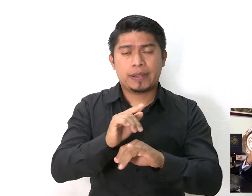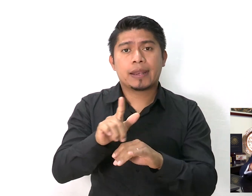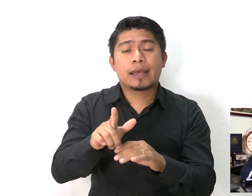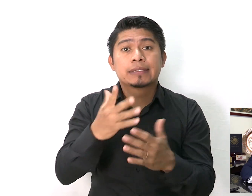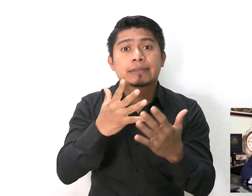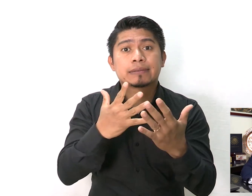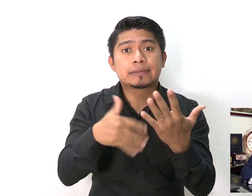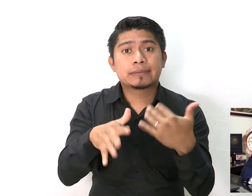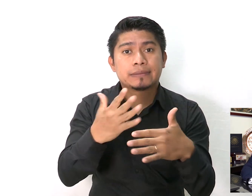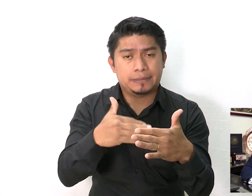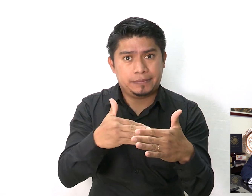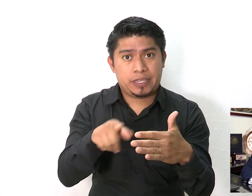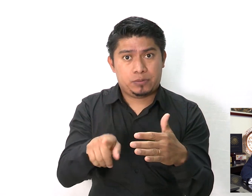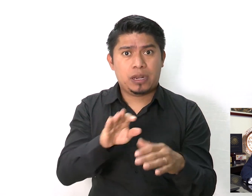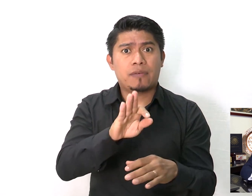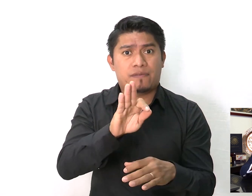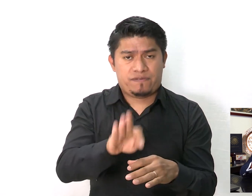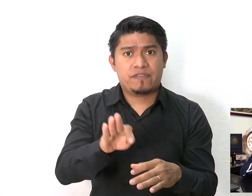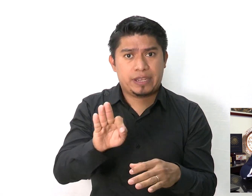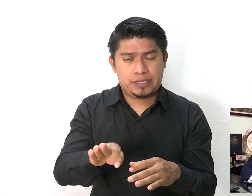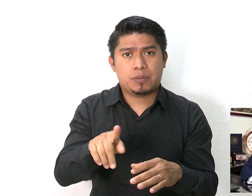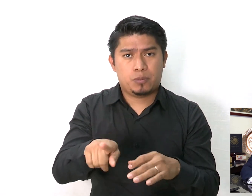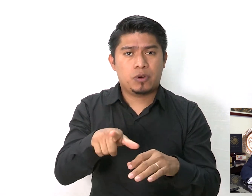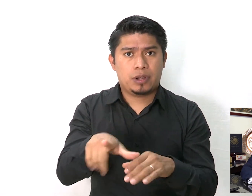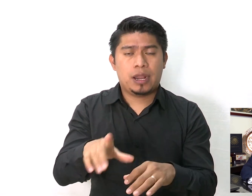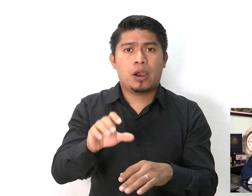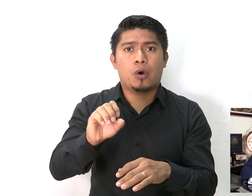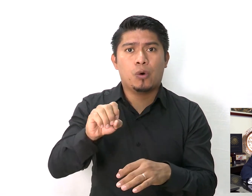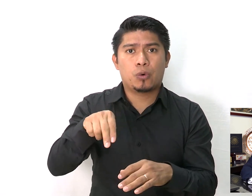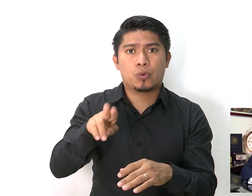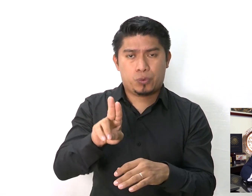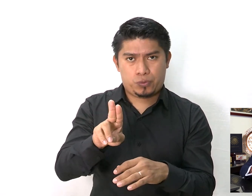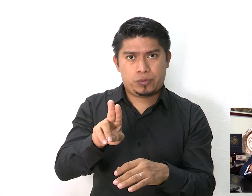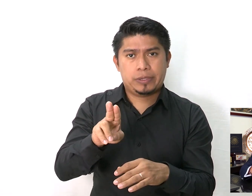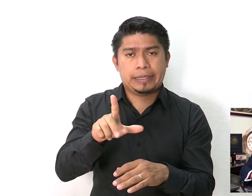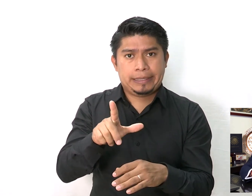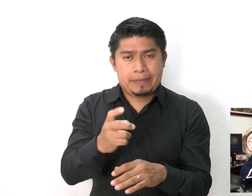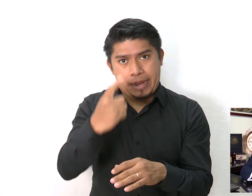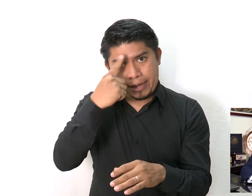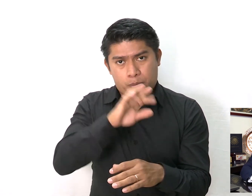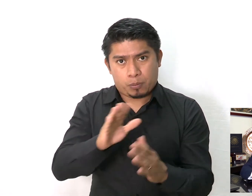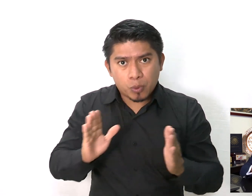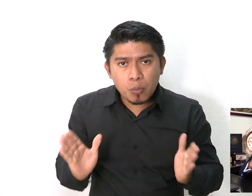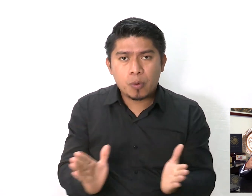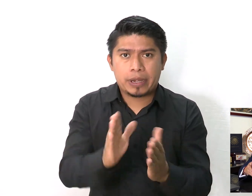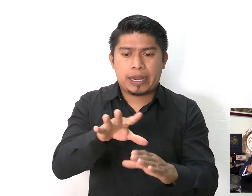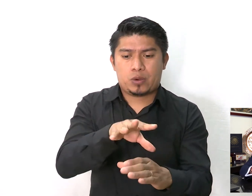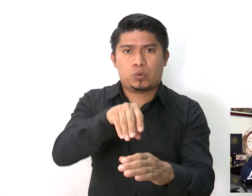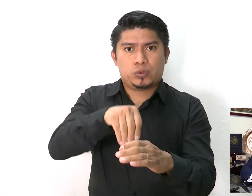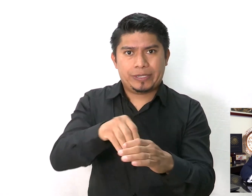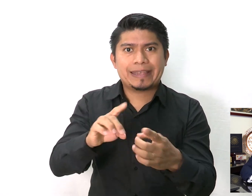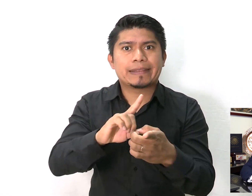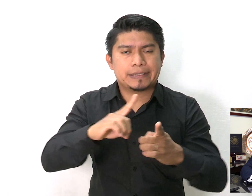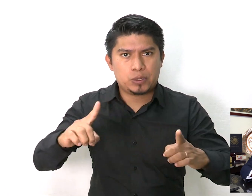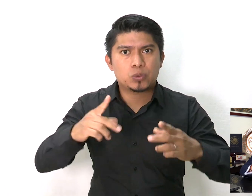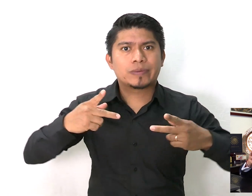Señas, una fecha establecida por la Organización de las Naciones Unidas para promover la inclusión y el desarrollo de las personas con